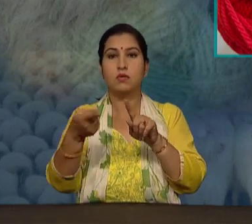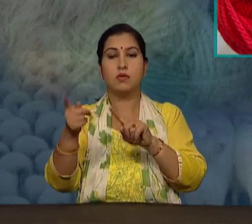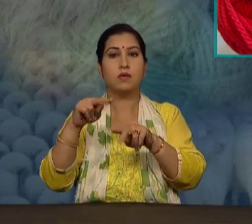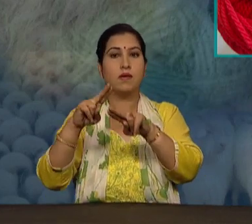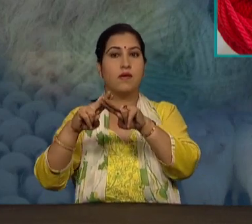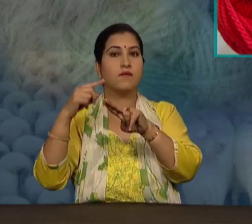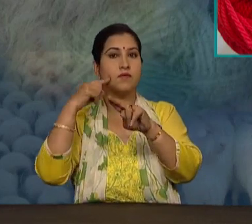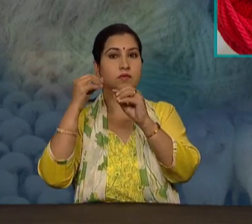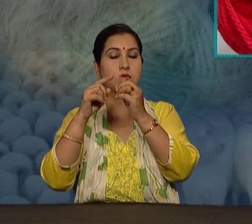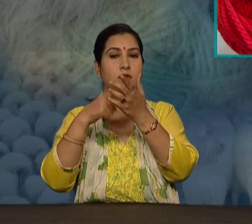होते हैं